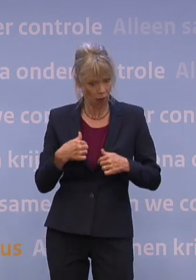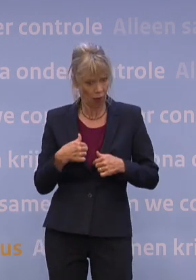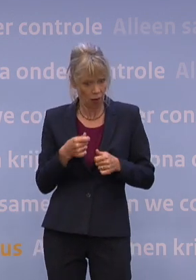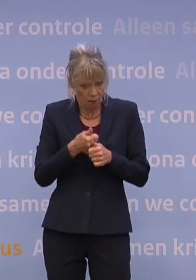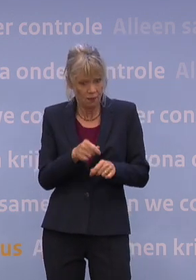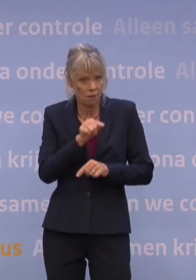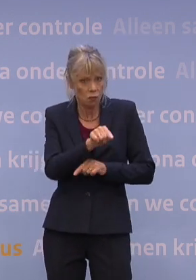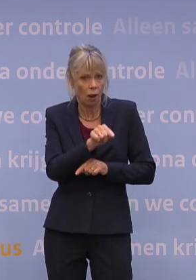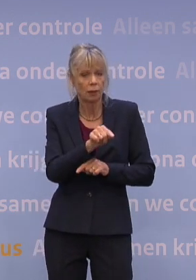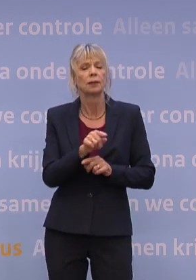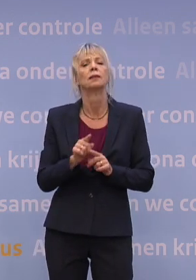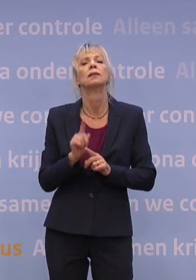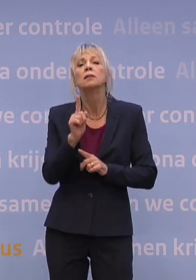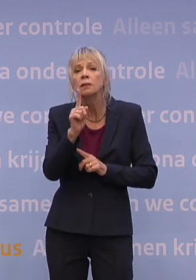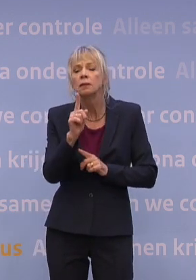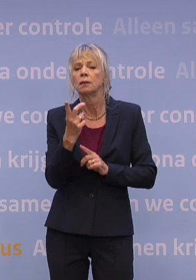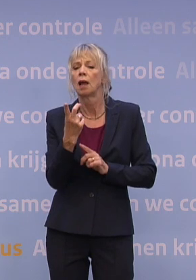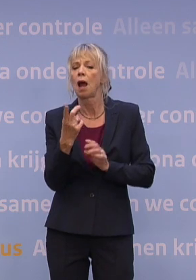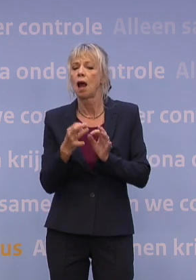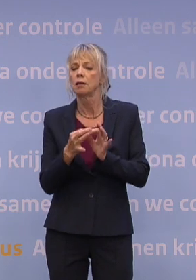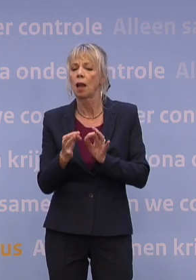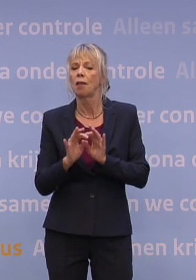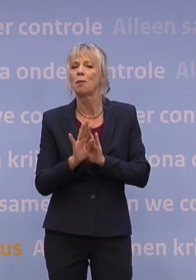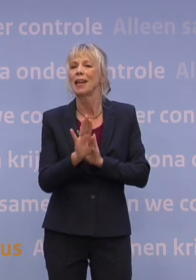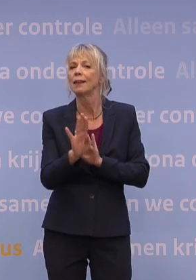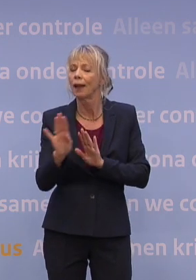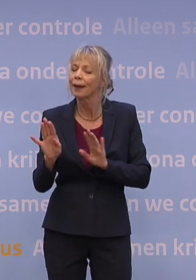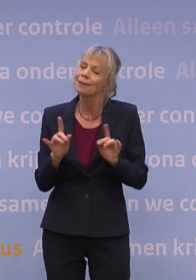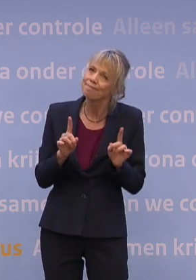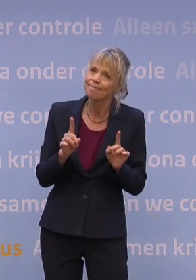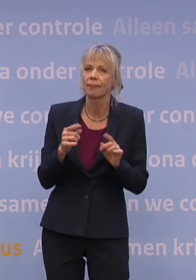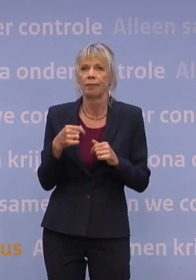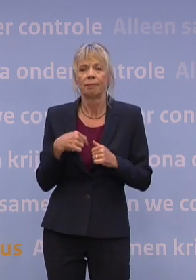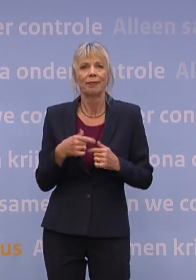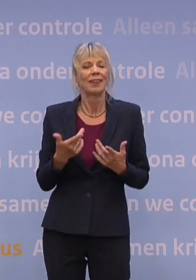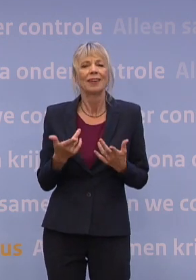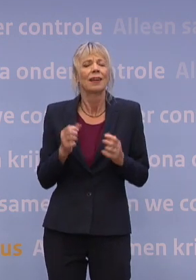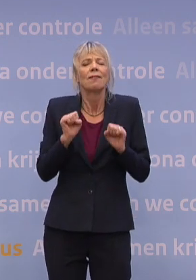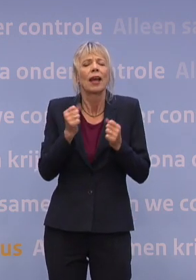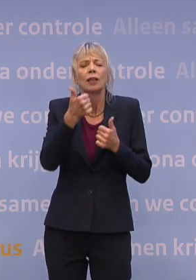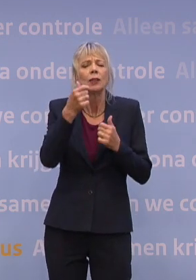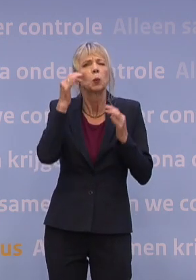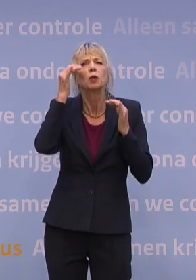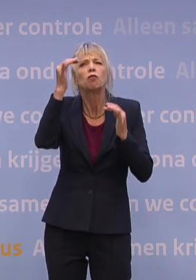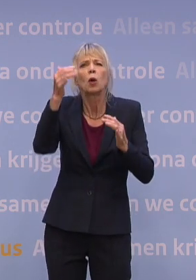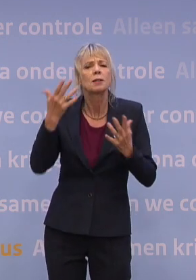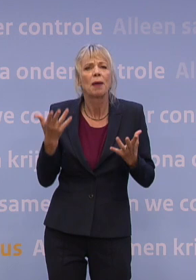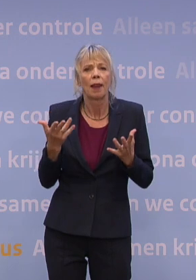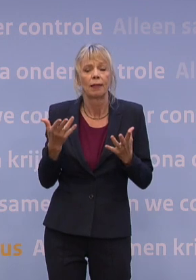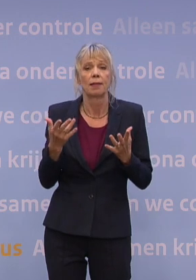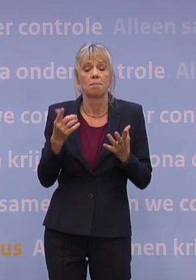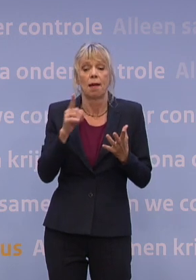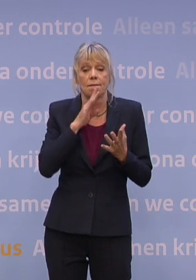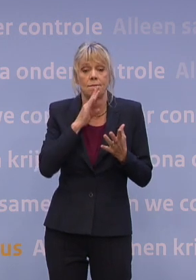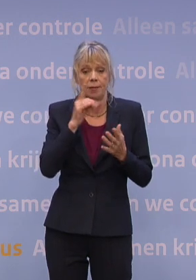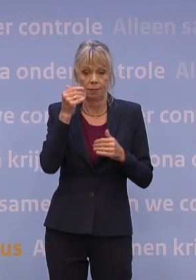En ten aanzien van de anderhalve meter hebben we gezegd, kijk, moet je een paar dingen in de oogenschouw nemen. Dat kunnen we gewoon nu nog niet zo heel goed voorspellen. Maar tegen de tijd dat